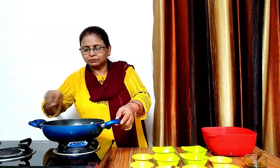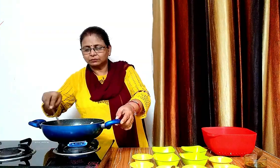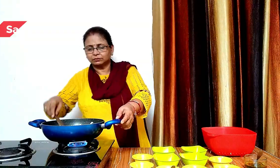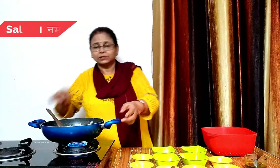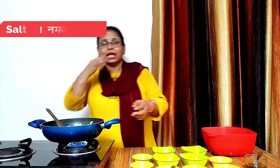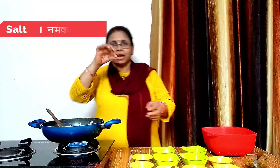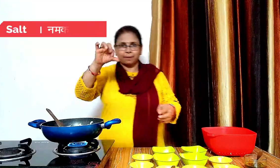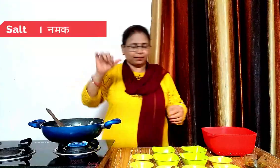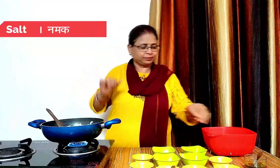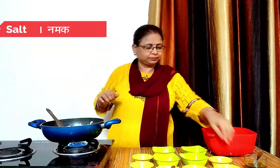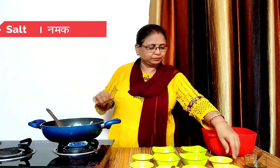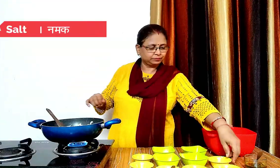अब इसमें नमक डालेंगे